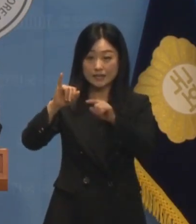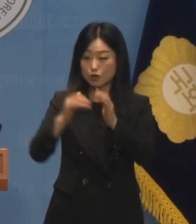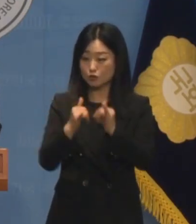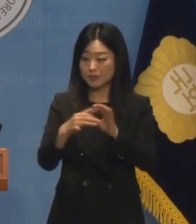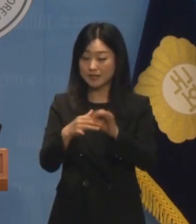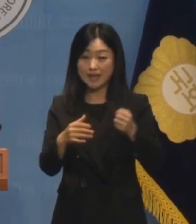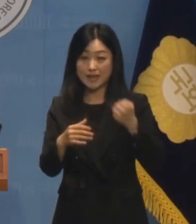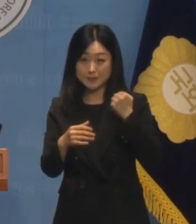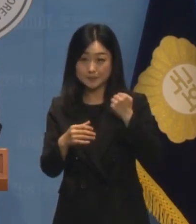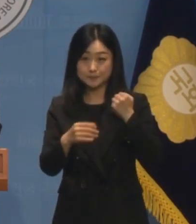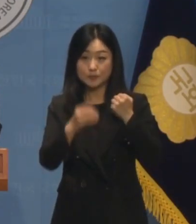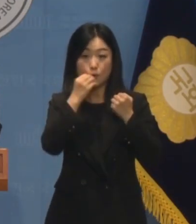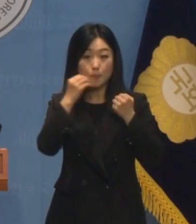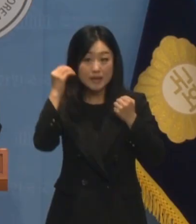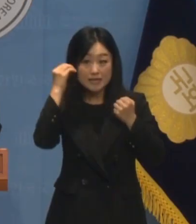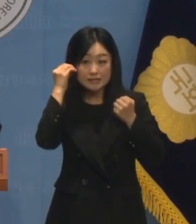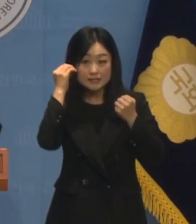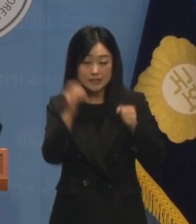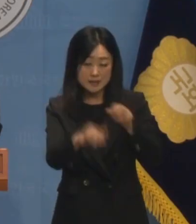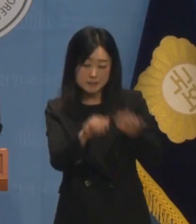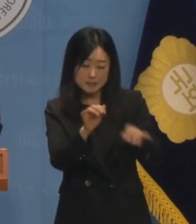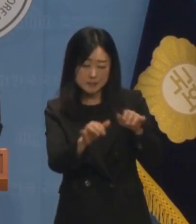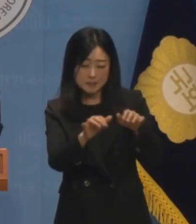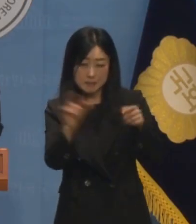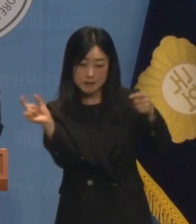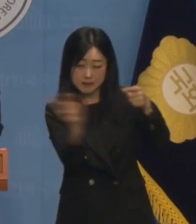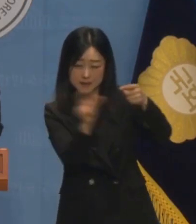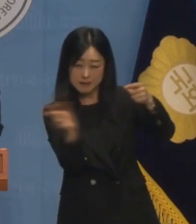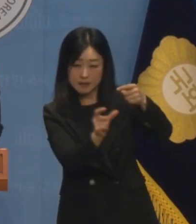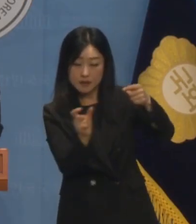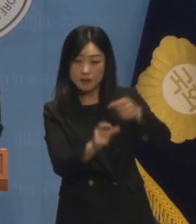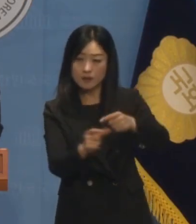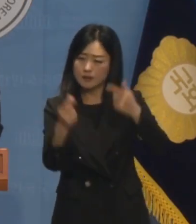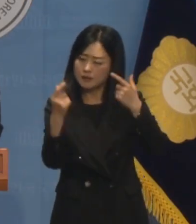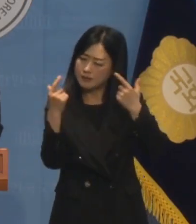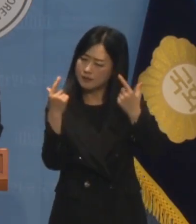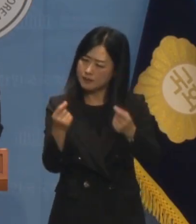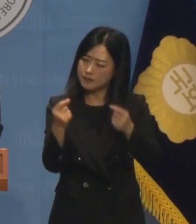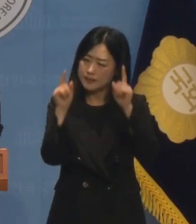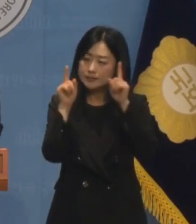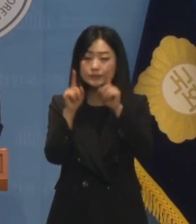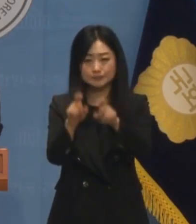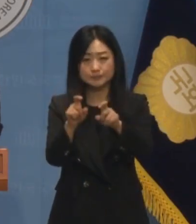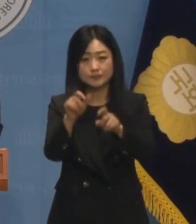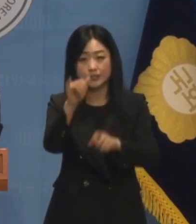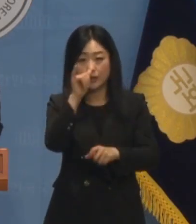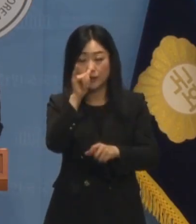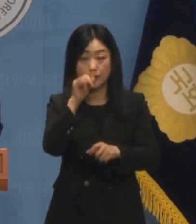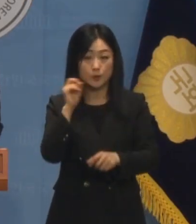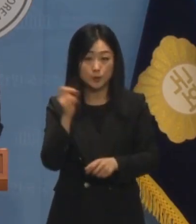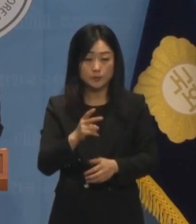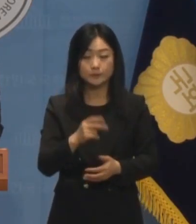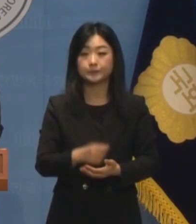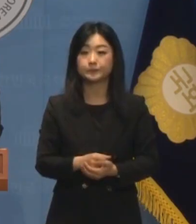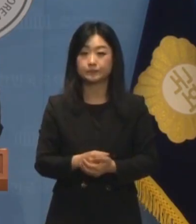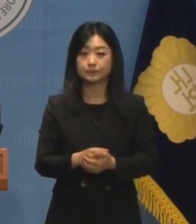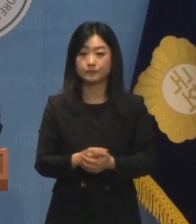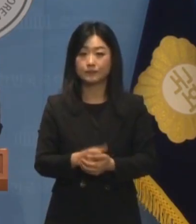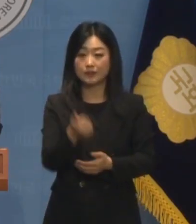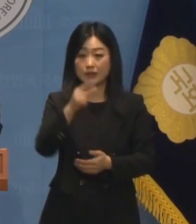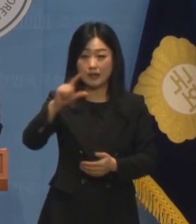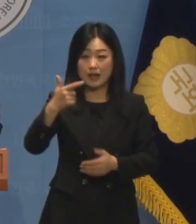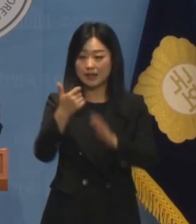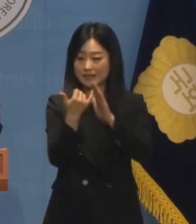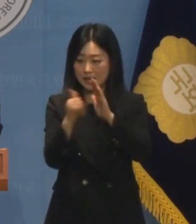조직적 댓글 활동을 펼쳤다는 우혹도 제기되고 있습니다. 여기에는 그의 가족까지